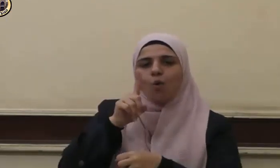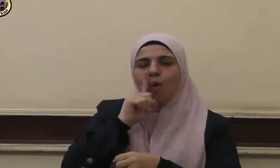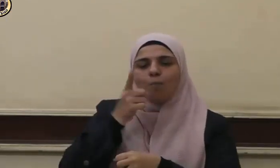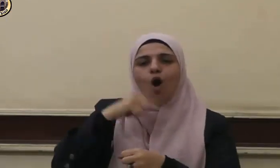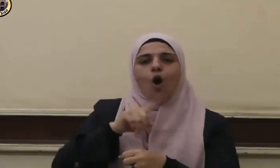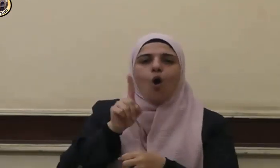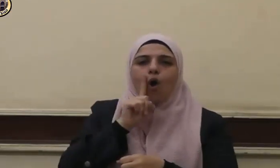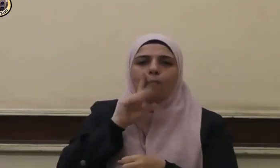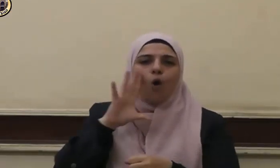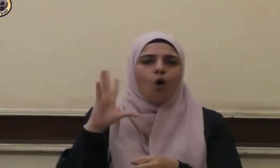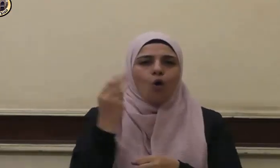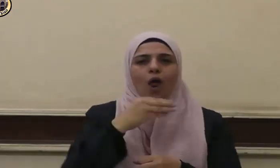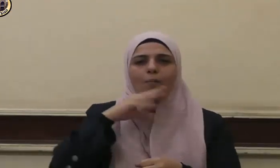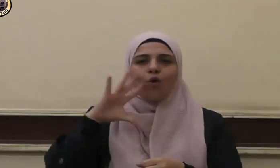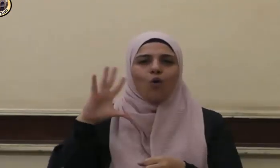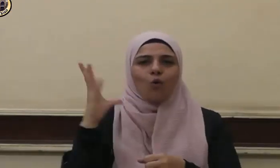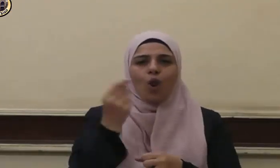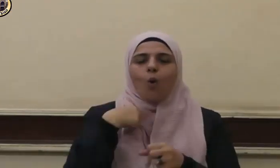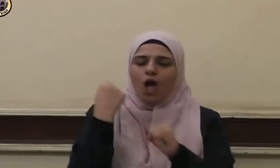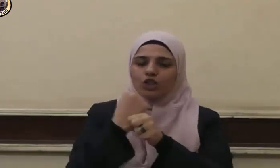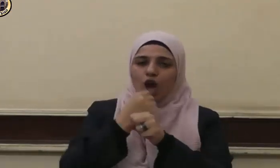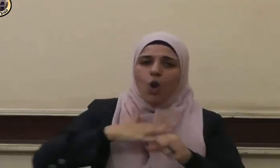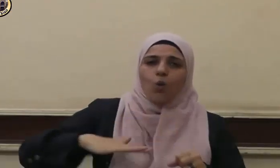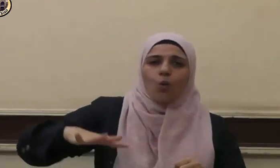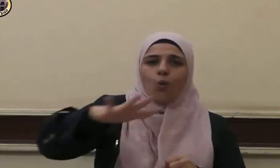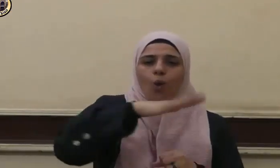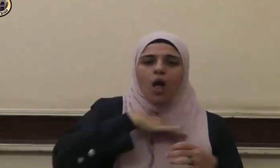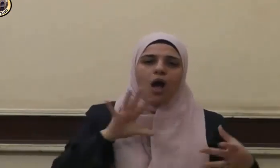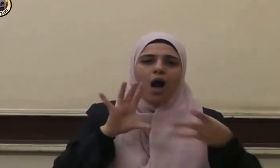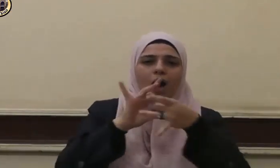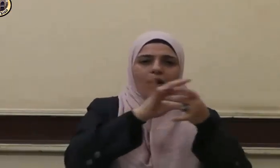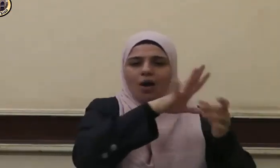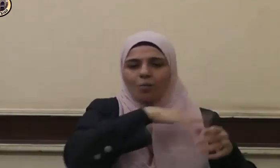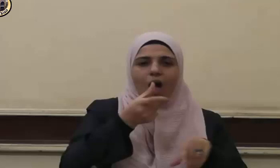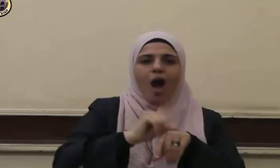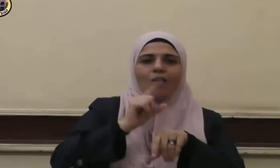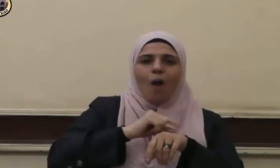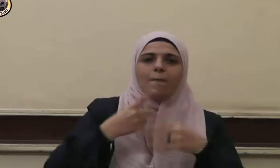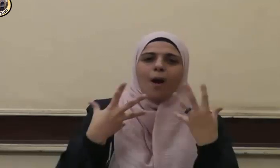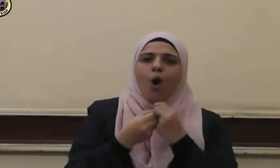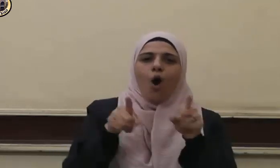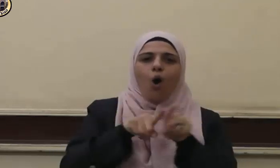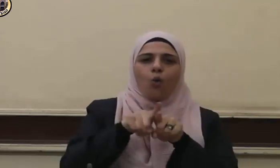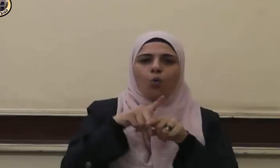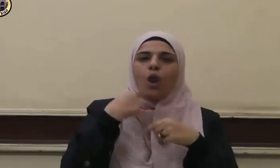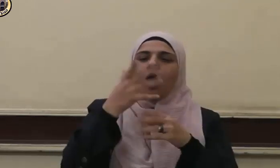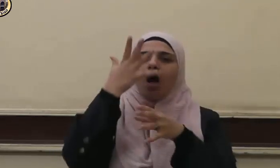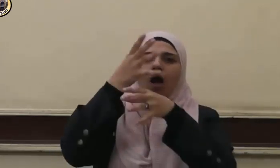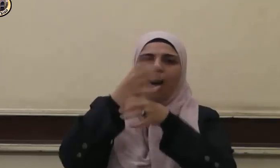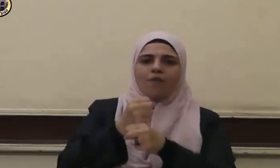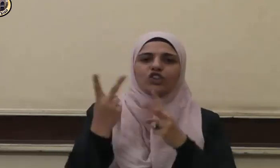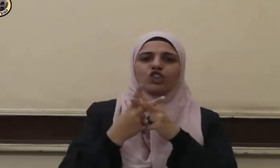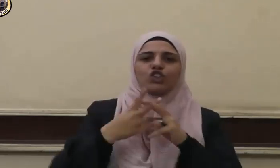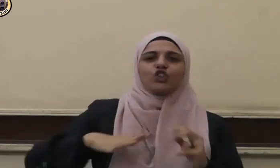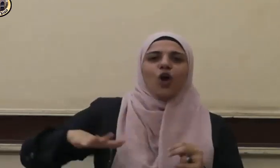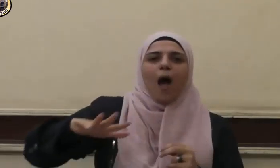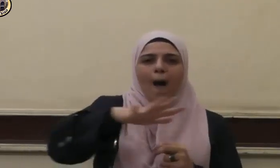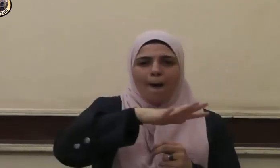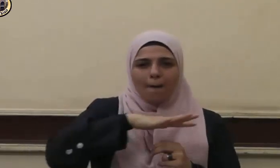وأمهاتنا وجعلنا واصلين لأرحامنا واحفظ شعبنا